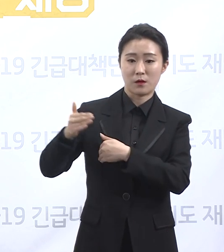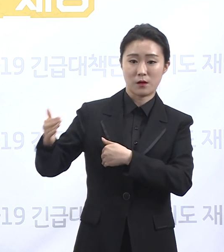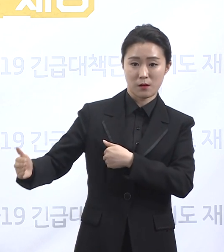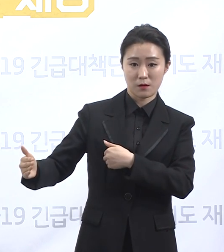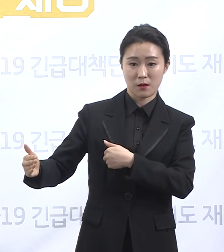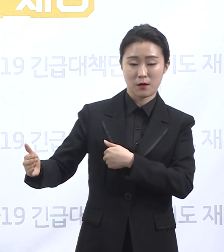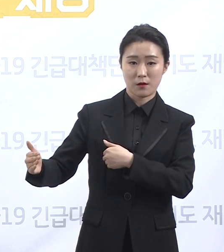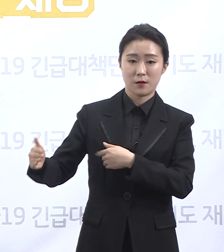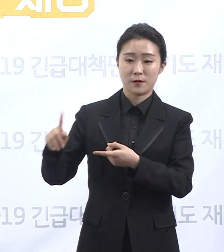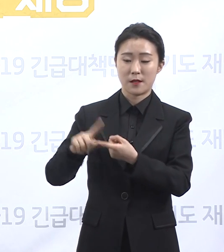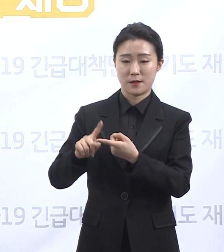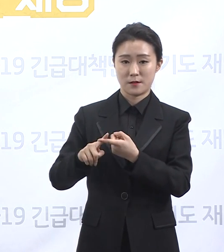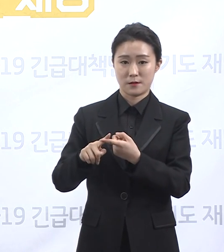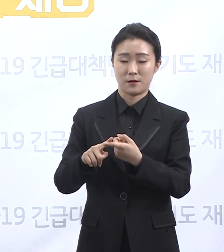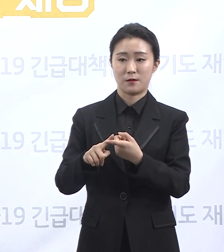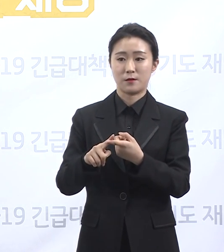부탁드립니다. 감사합니다.